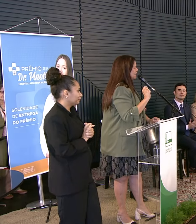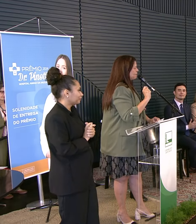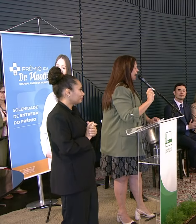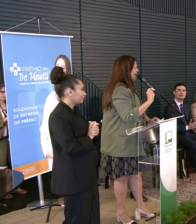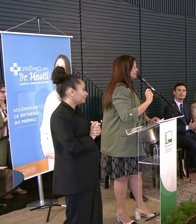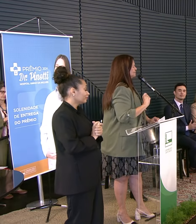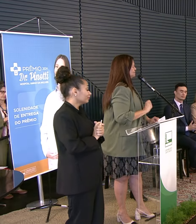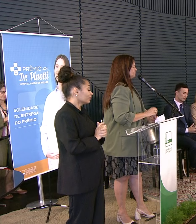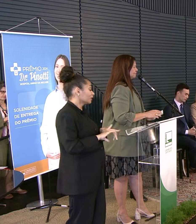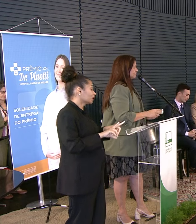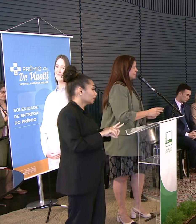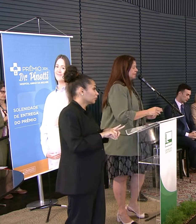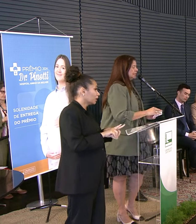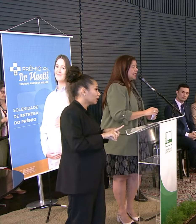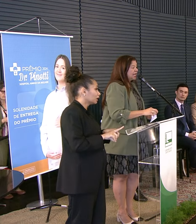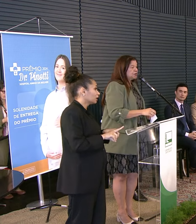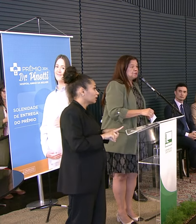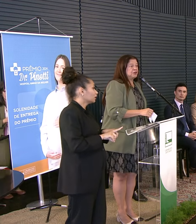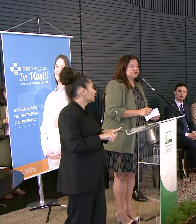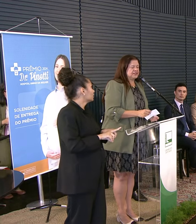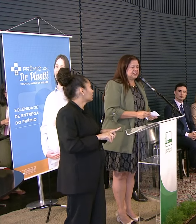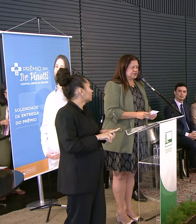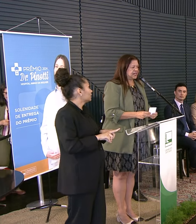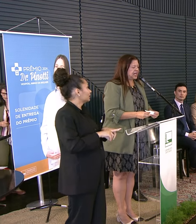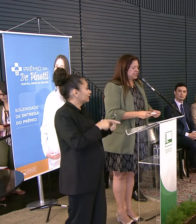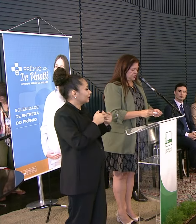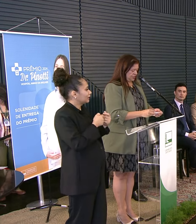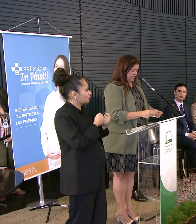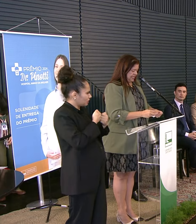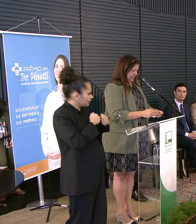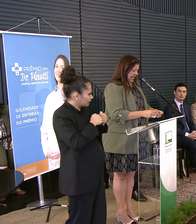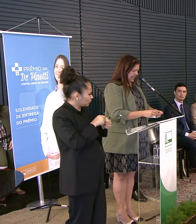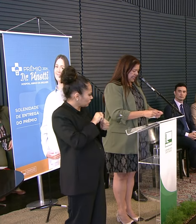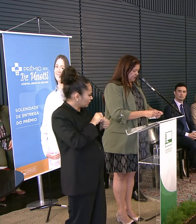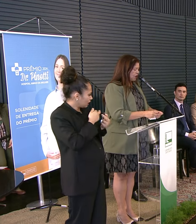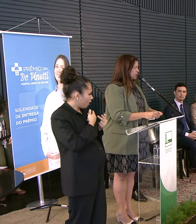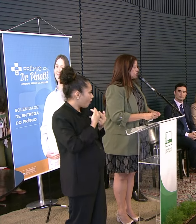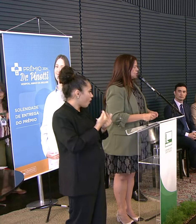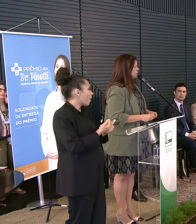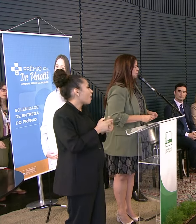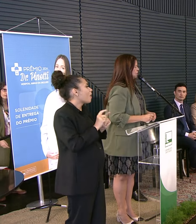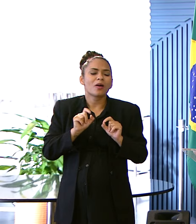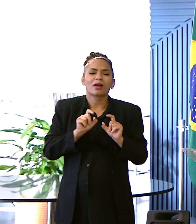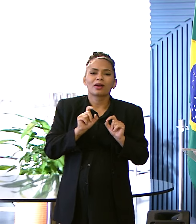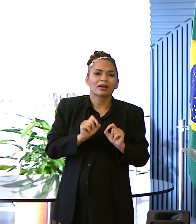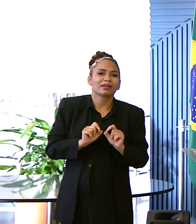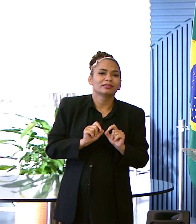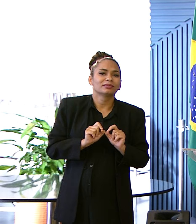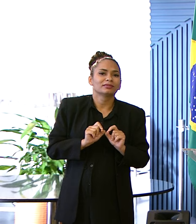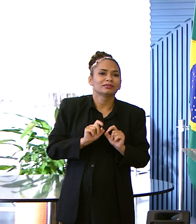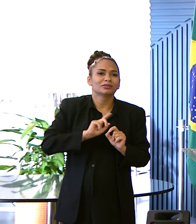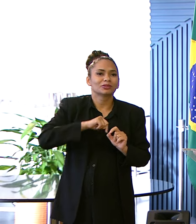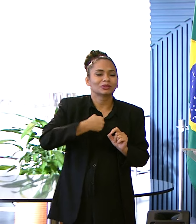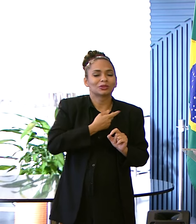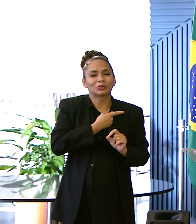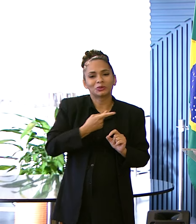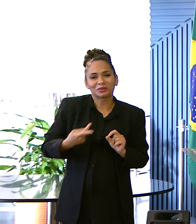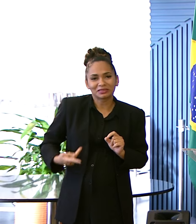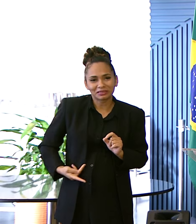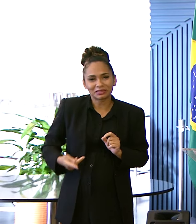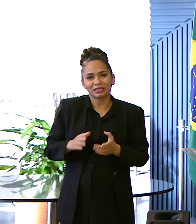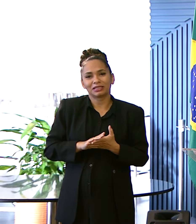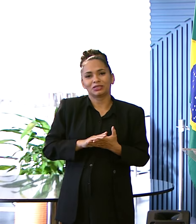Queria também E aí eu não posso Fazer diferente Está aqui o nosso Presidente do